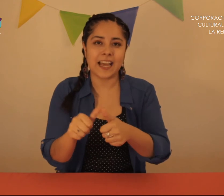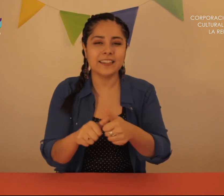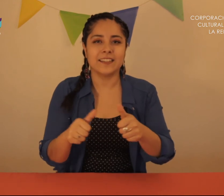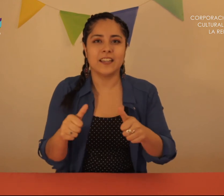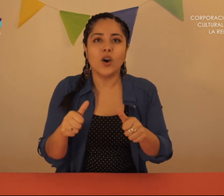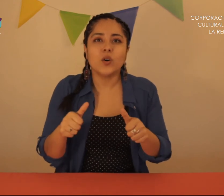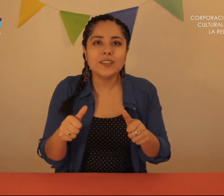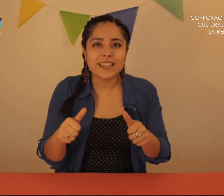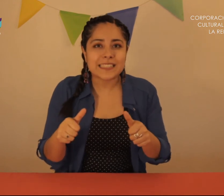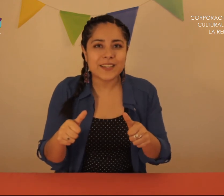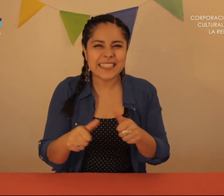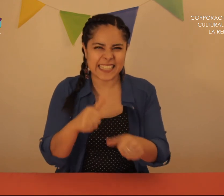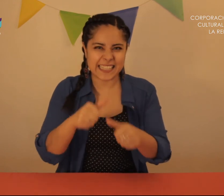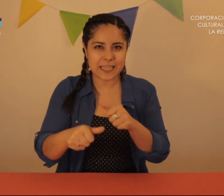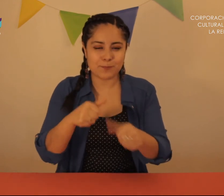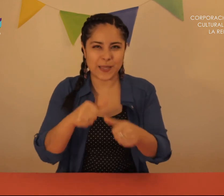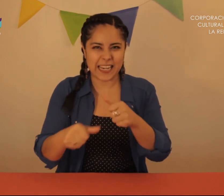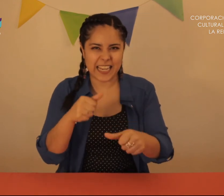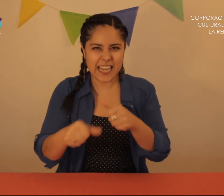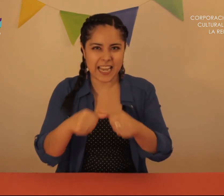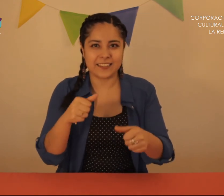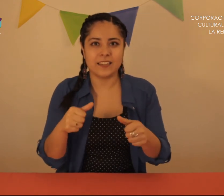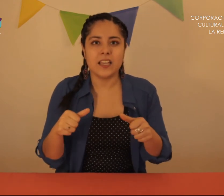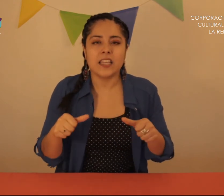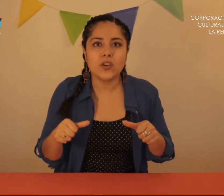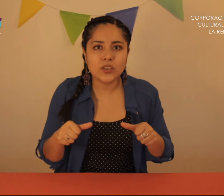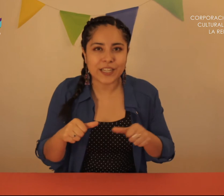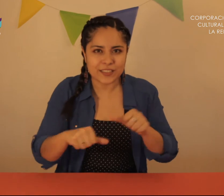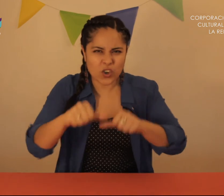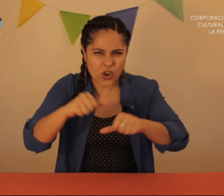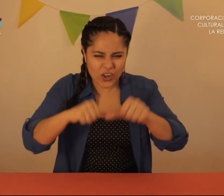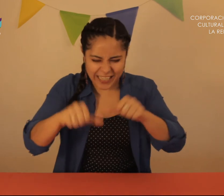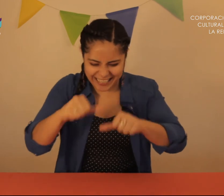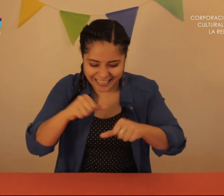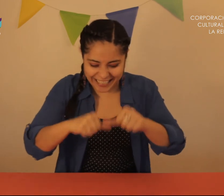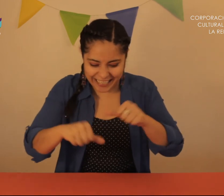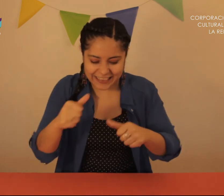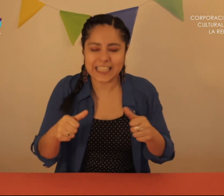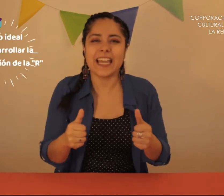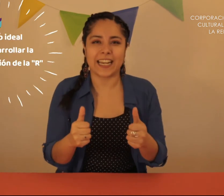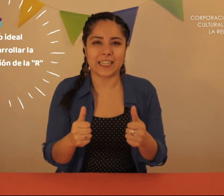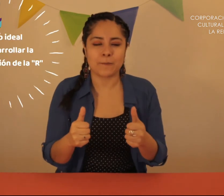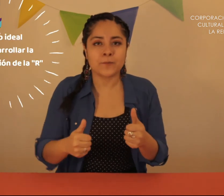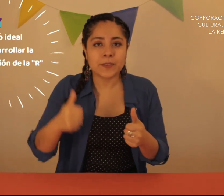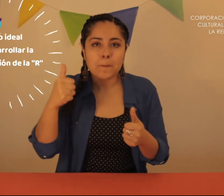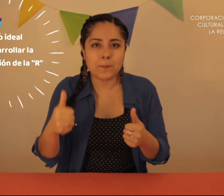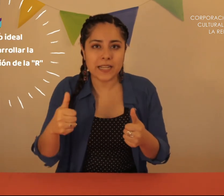Otras veces se pelean Y otras corretean Pic